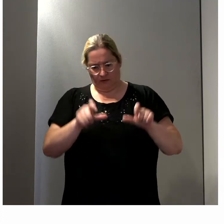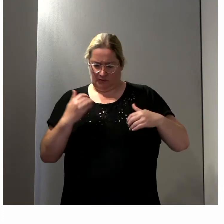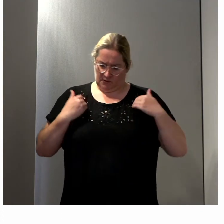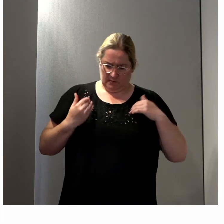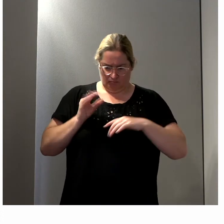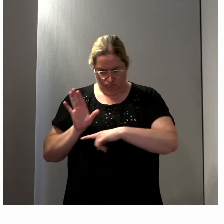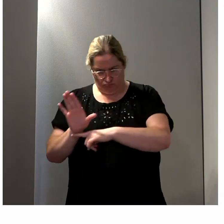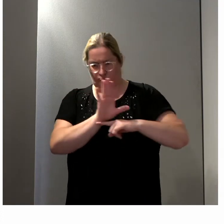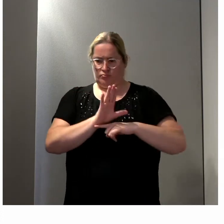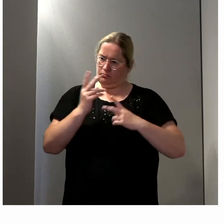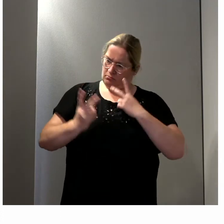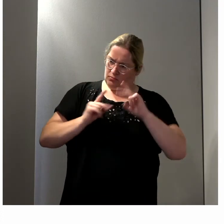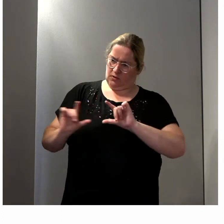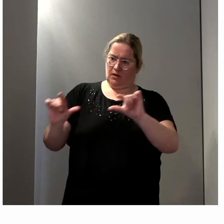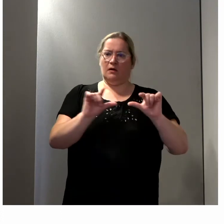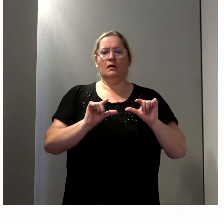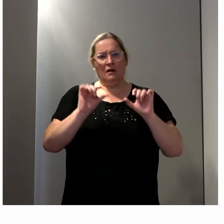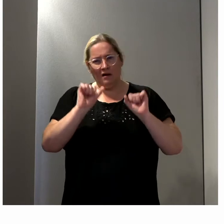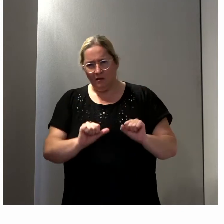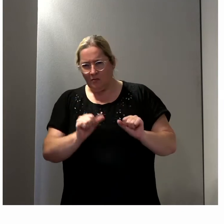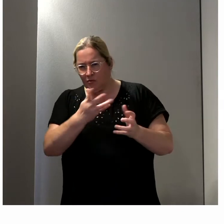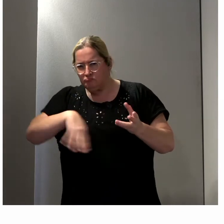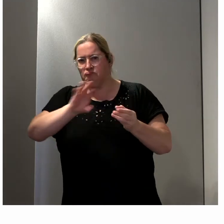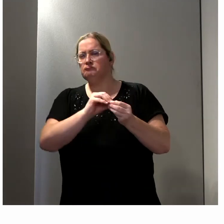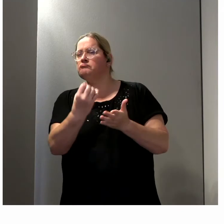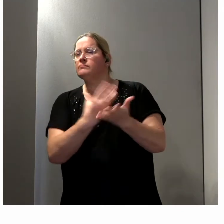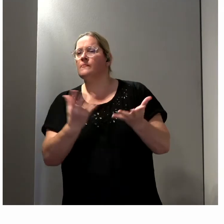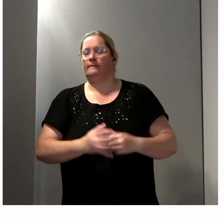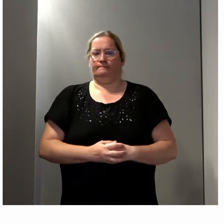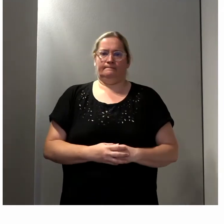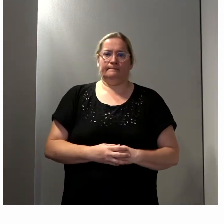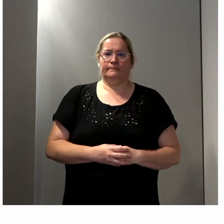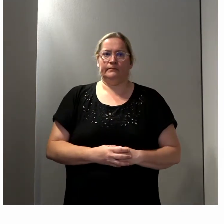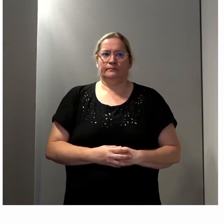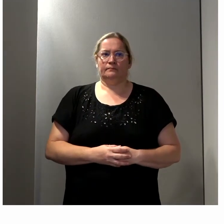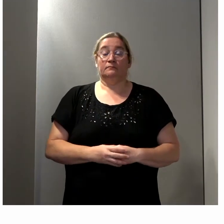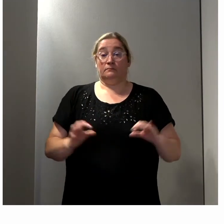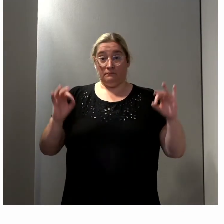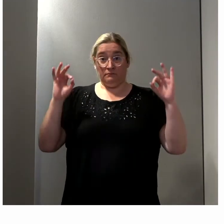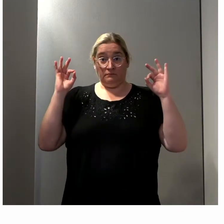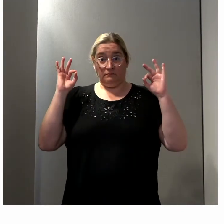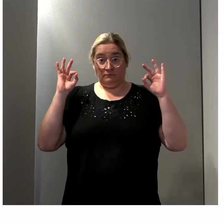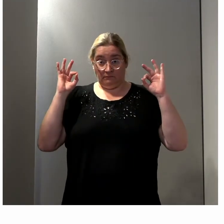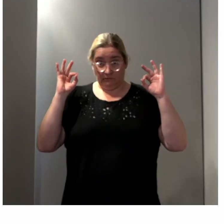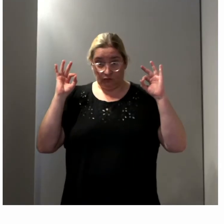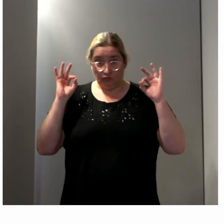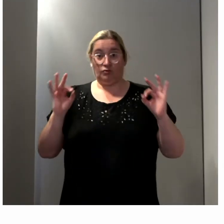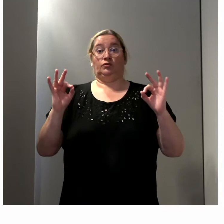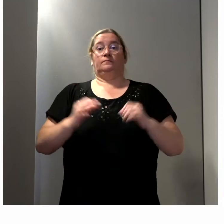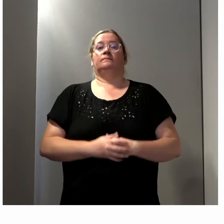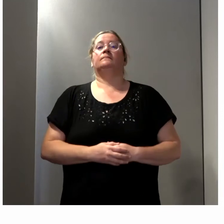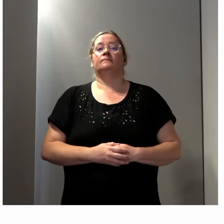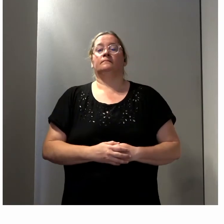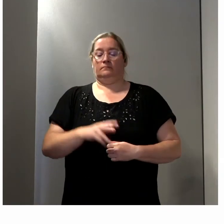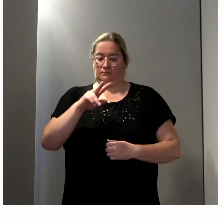nous apporter comme élément complémentaire ce matin ? Alors effectivement,'ai été, dans l